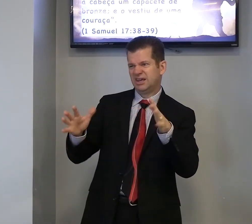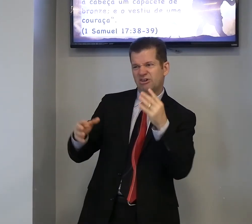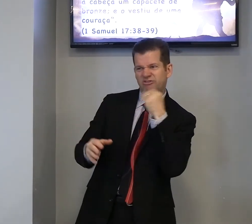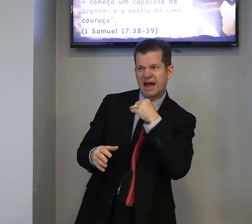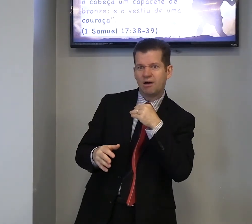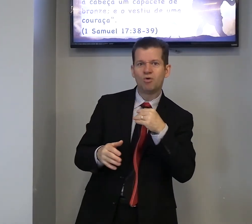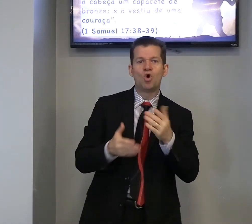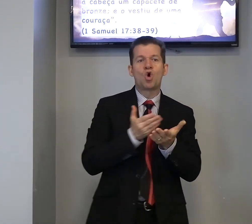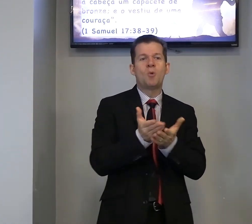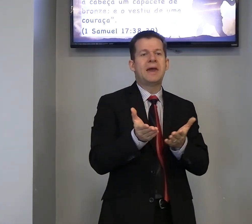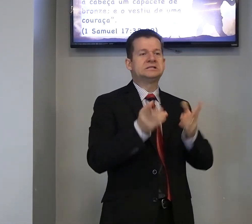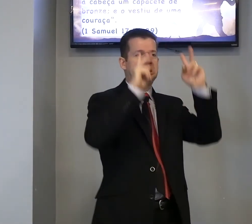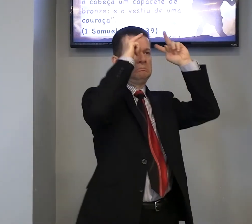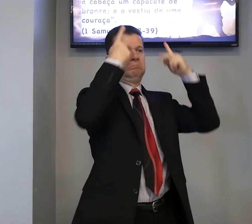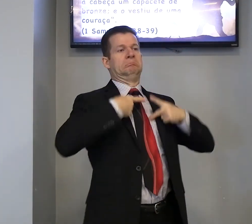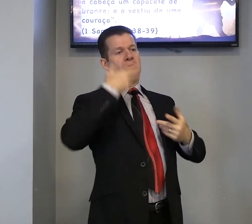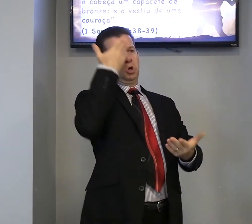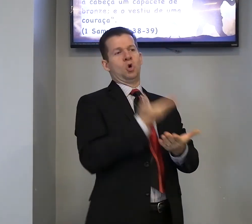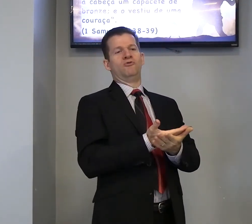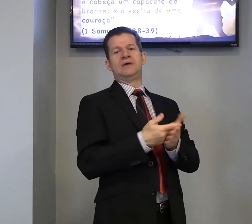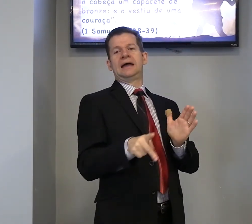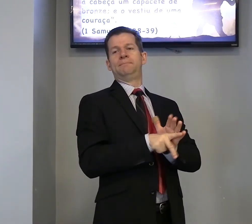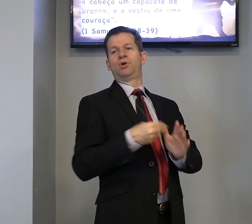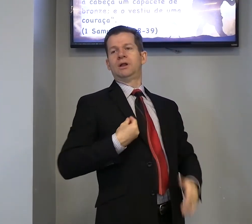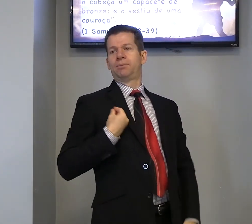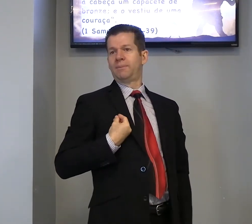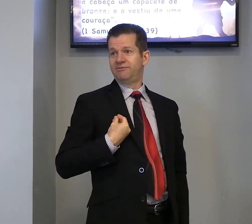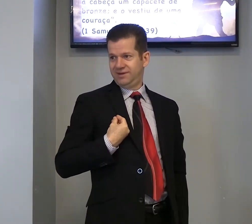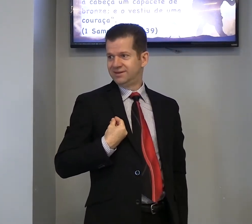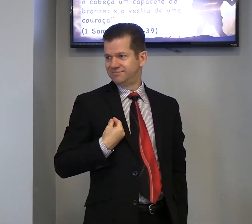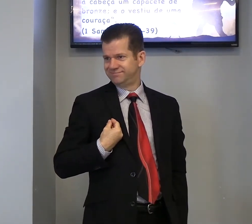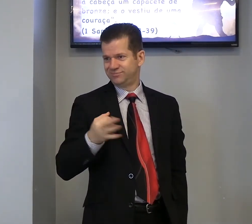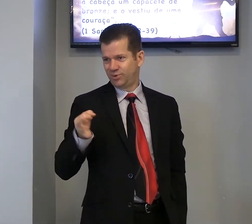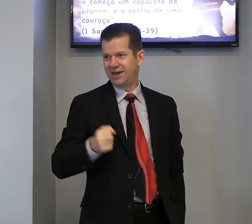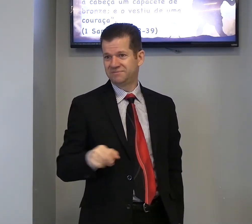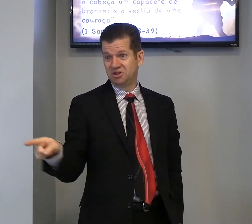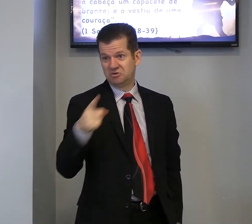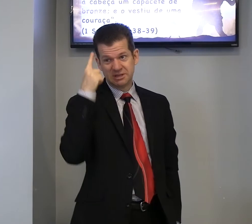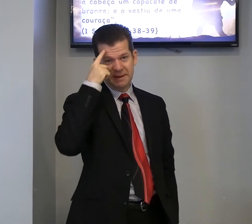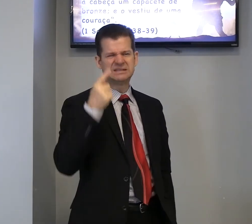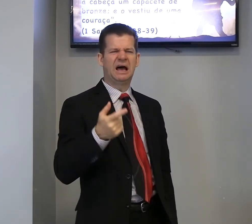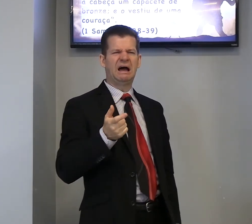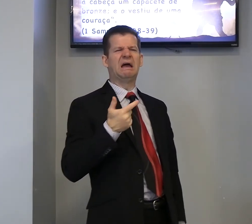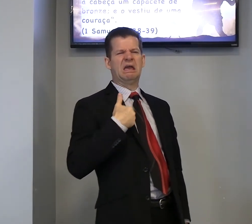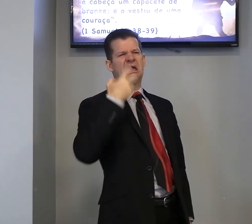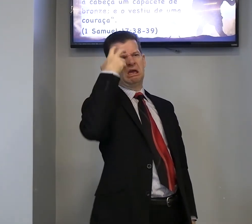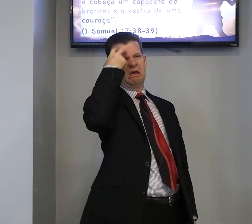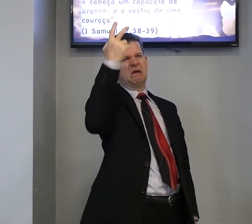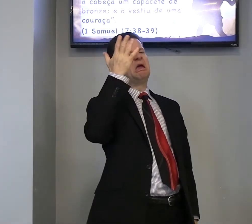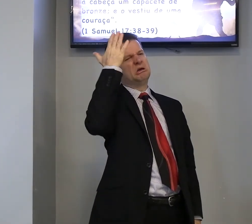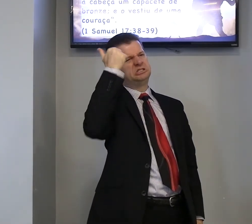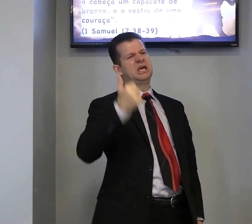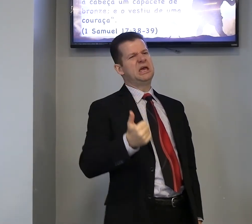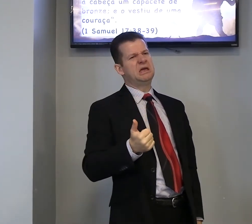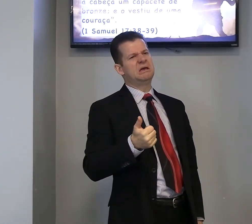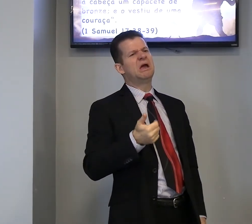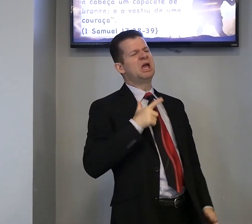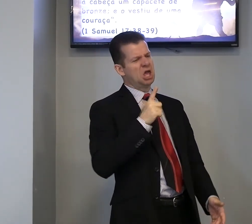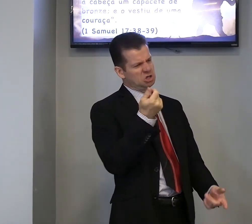fracos, começamos a confiar em, na própria vida, não é? você pensa, ah, eu sei, eu